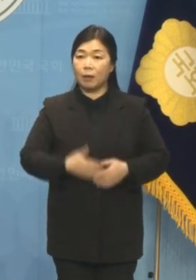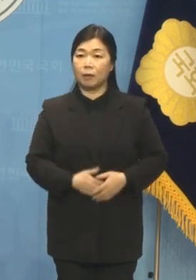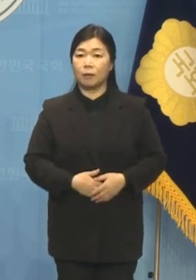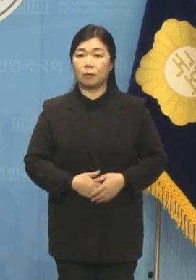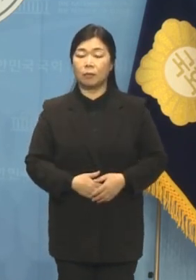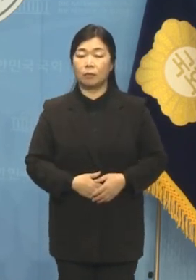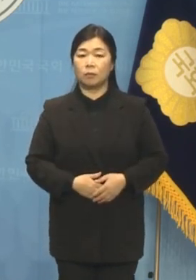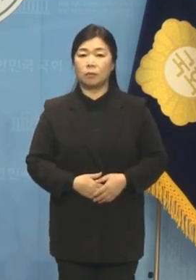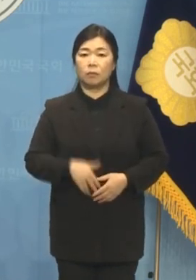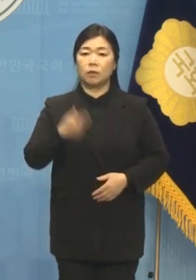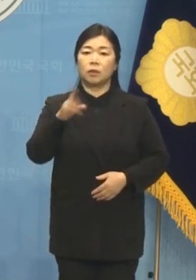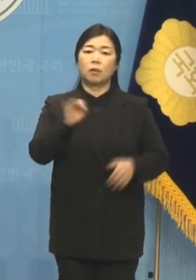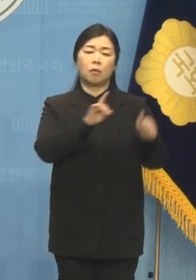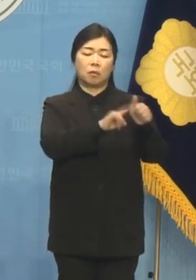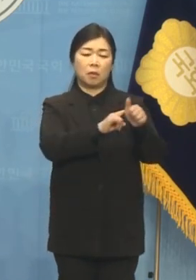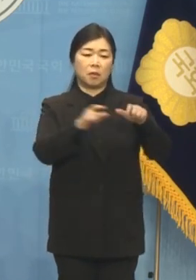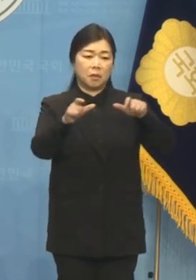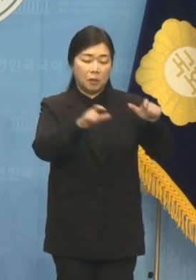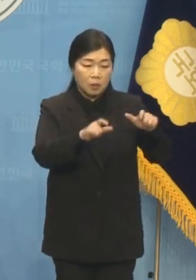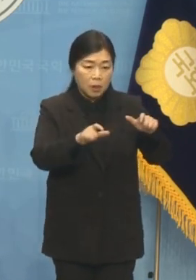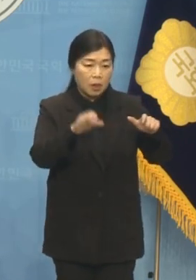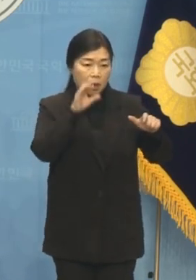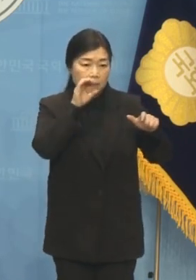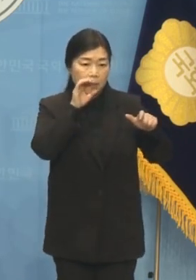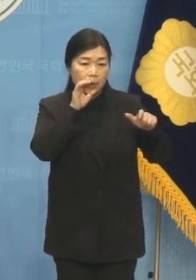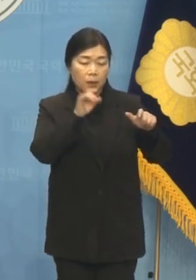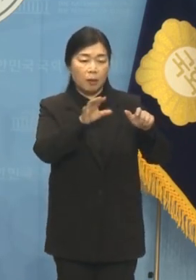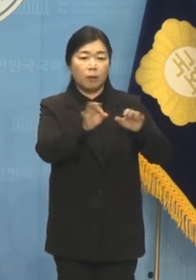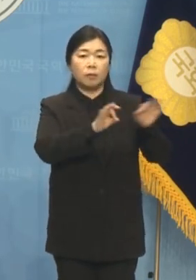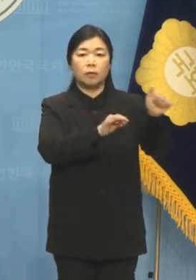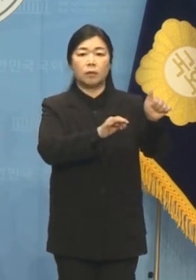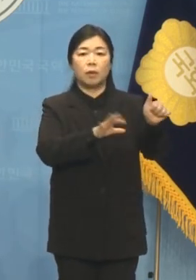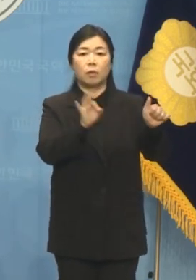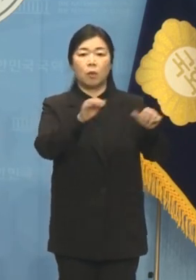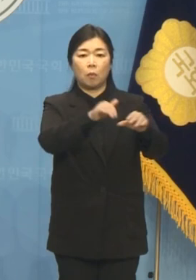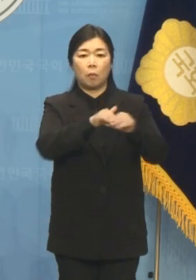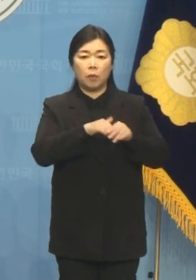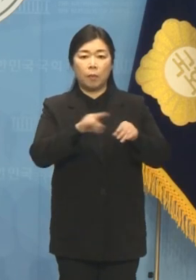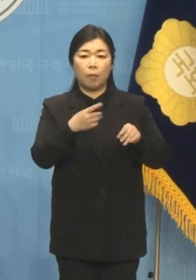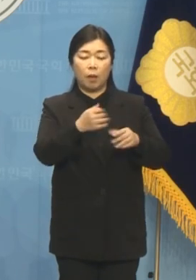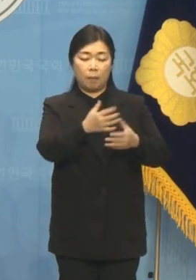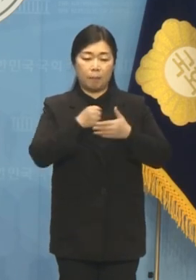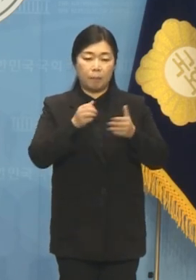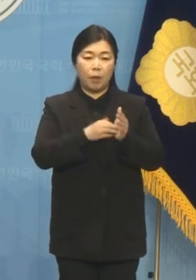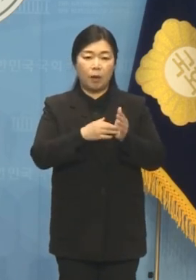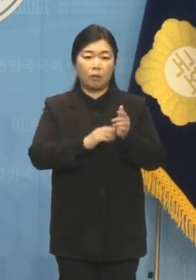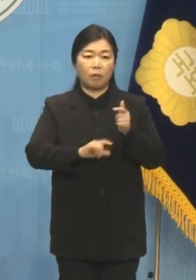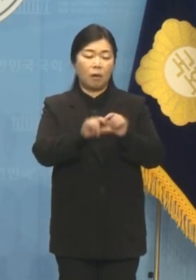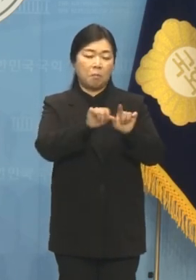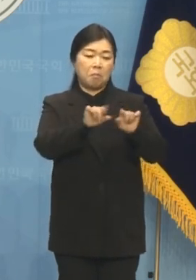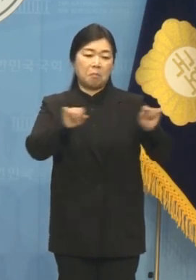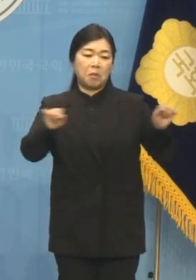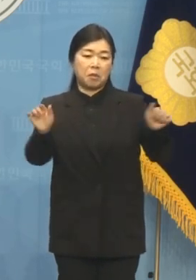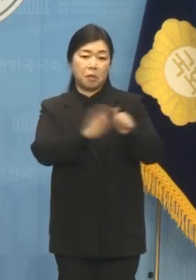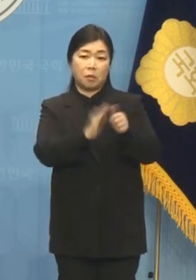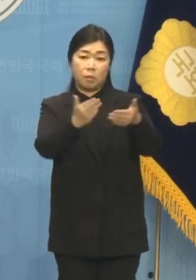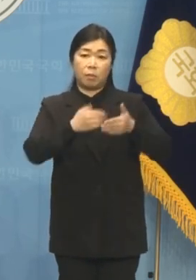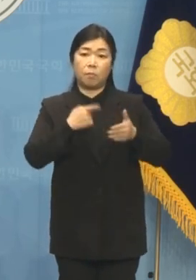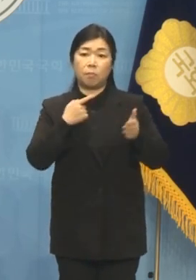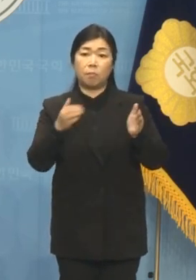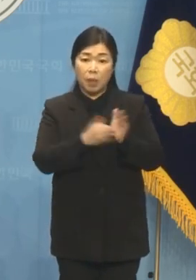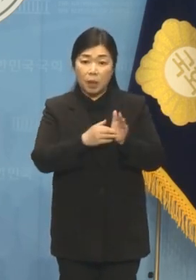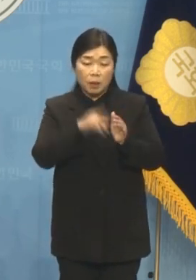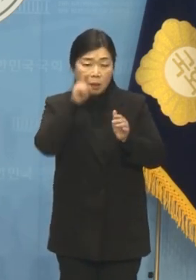정호택 의원이 지역구 카페 업주에게 돈 봉투 100만 원을 받은 것도 모자라 호화 만찬도 접대받았다는 사실이